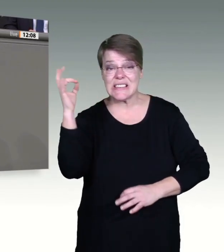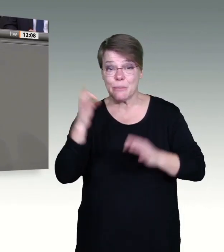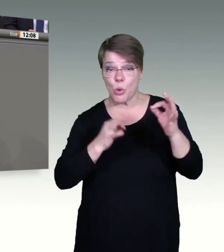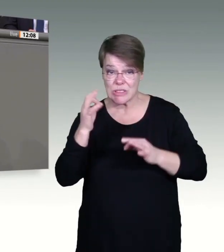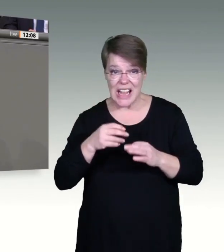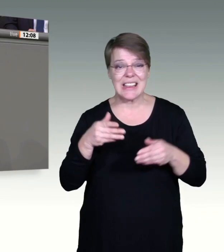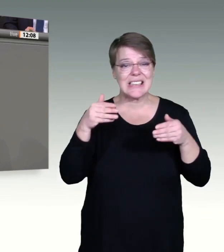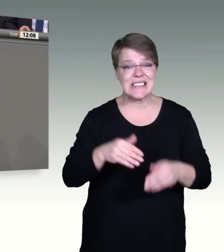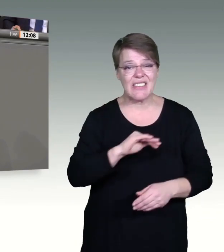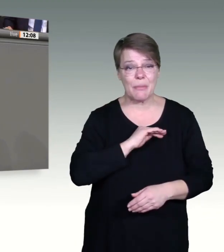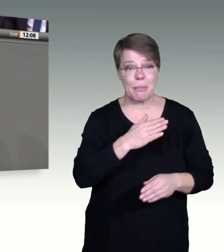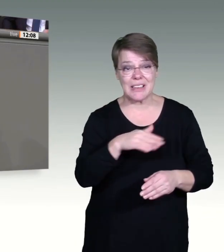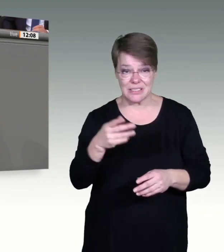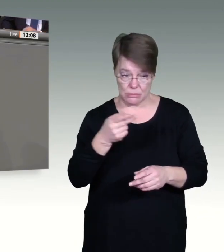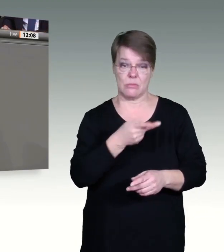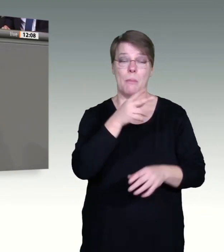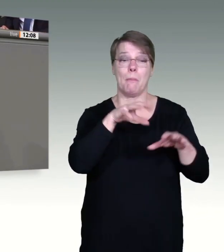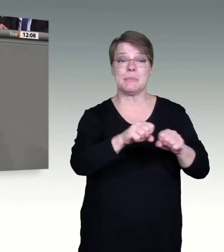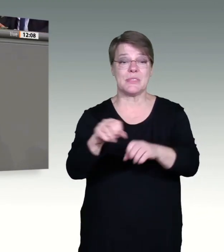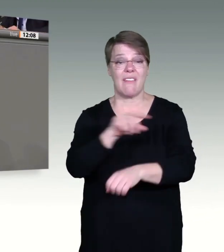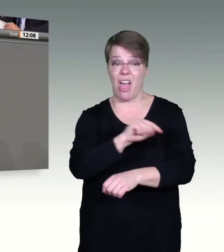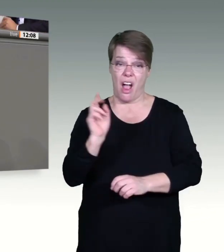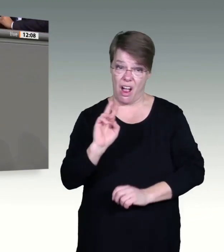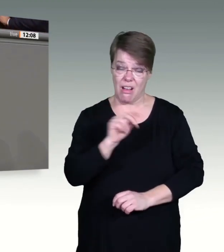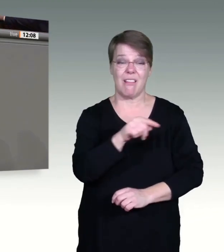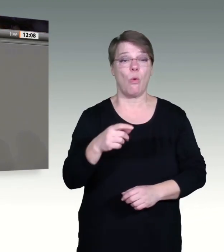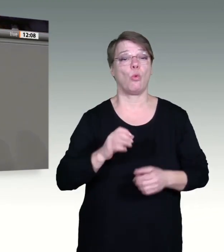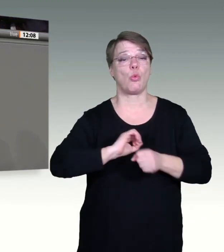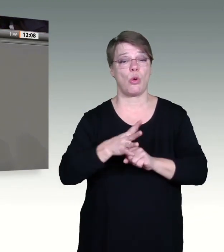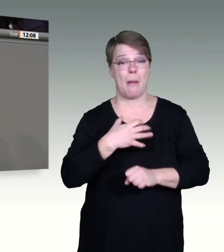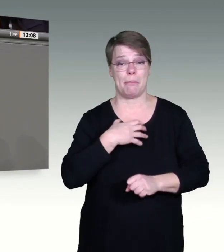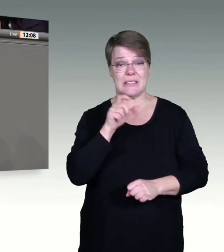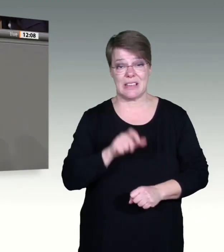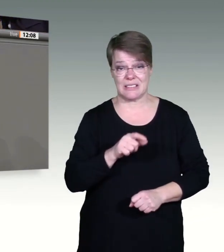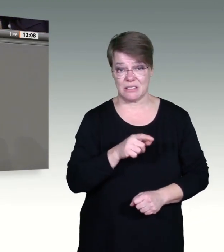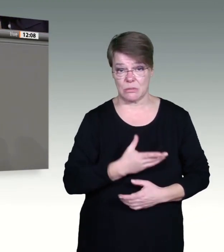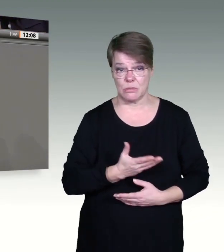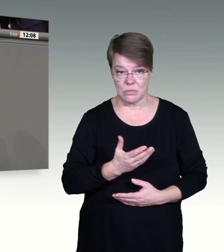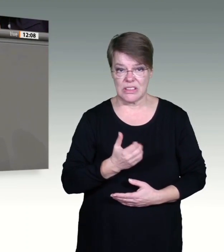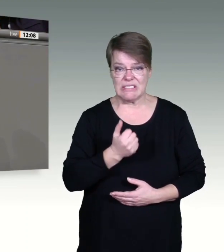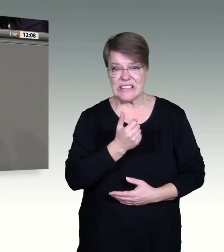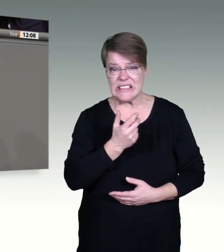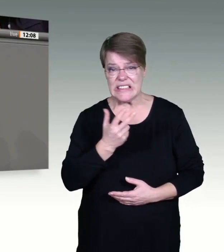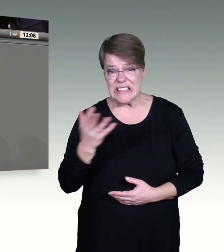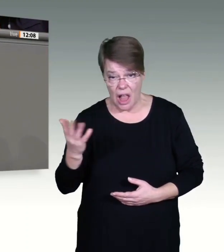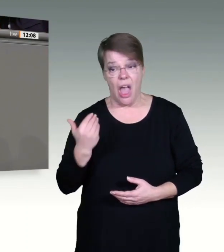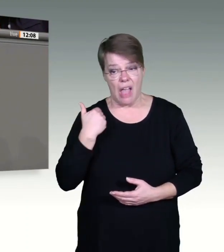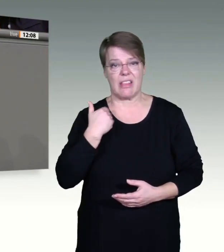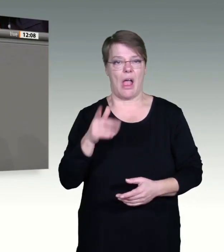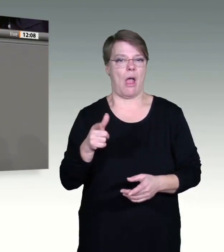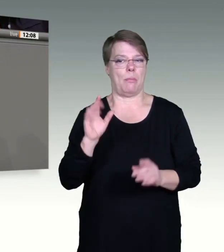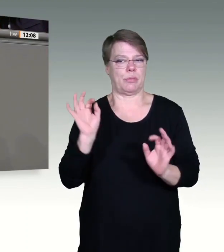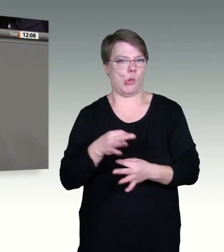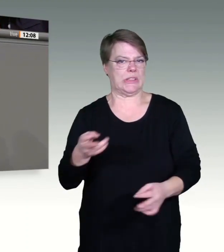ersparen können. Das Kleeblatt-System ist aktiviert. Das heißt, Patienten werden innerhalb Deutschlands